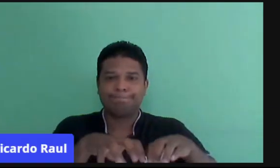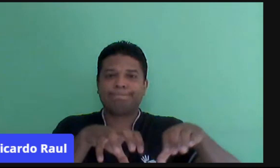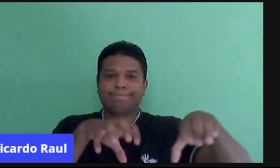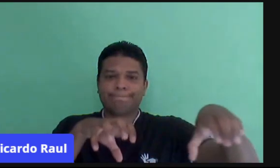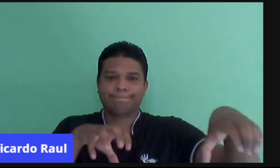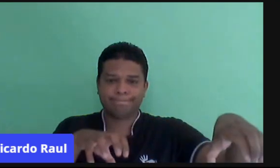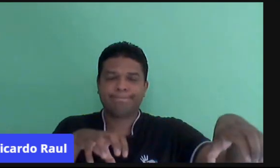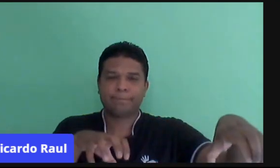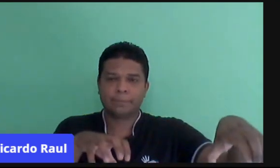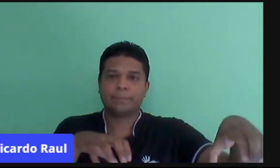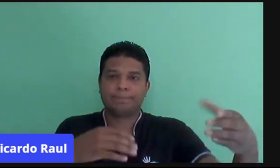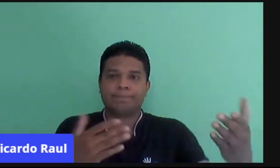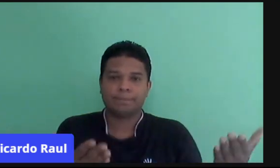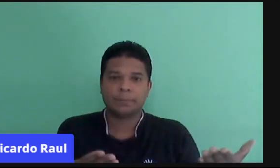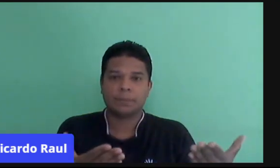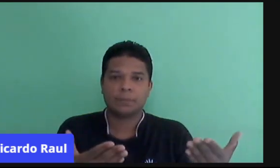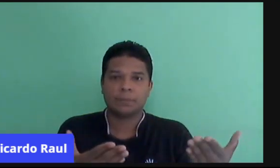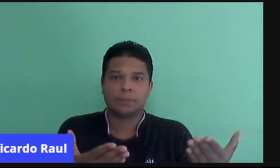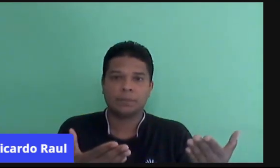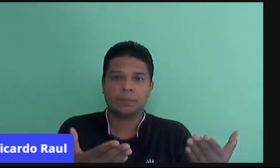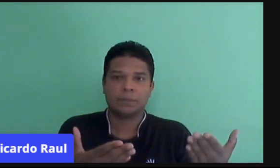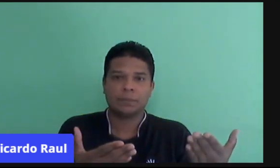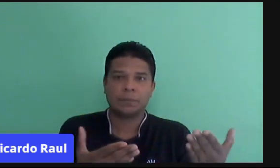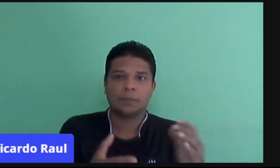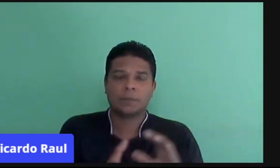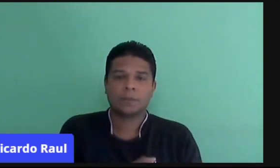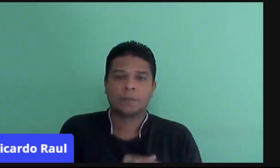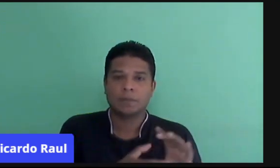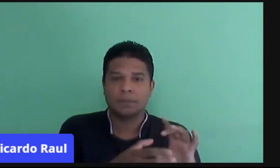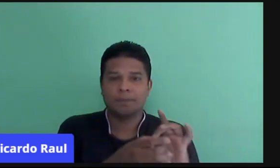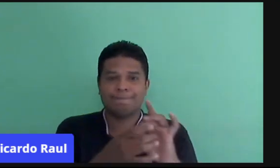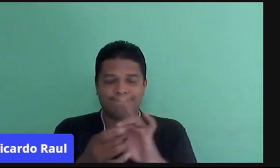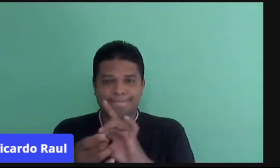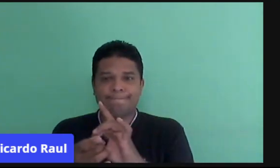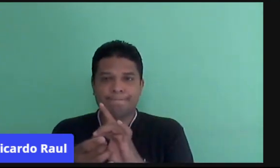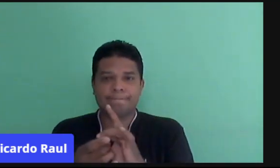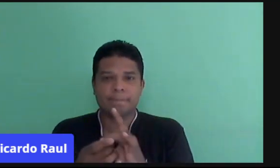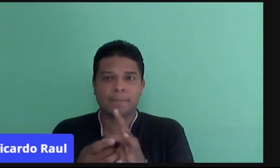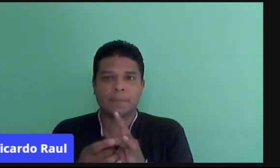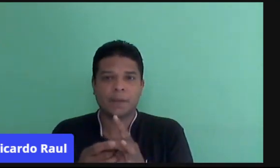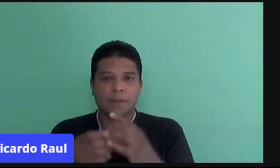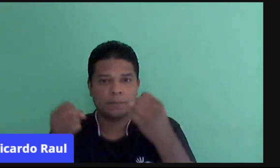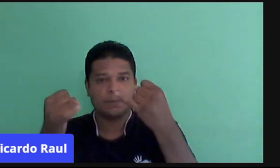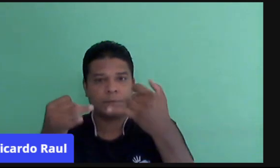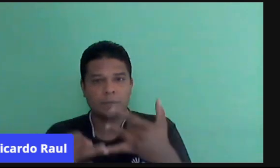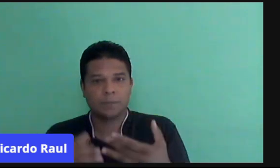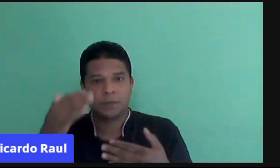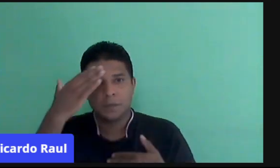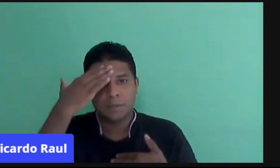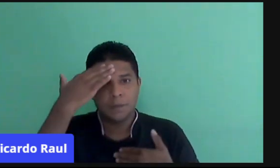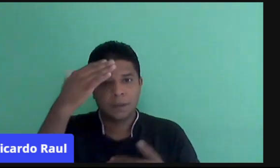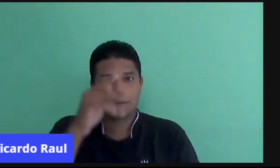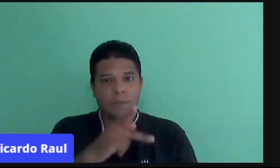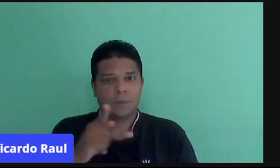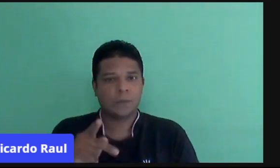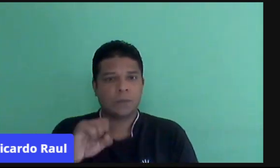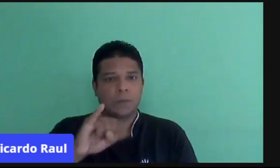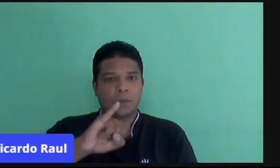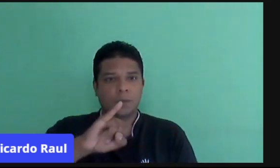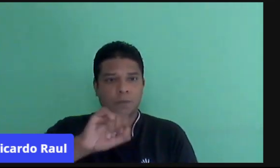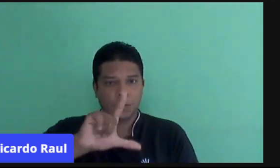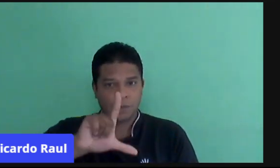pandemia. E é nesse contexto que a nossa conversa irá se pautar. Obrigado, Luiz, pela apresentação.